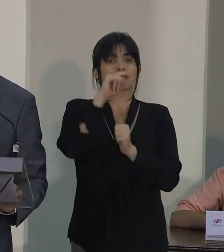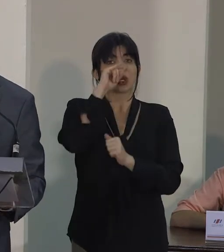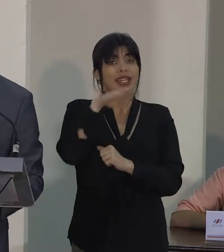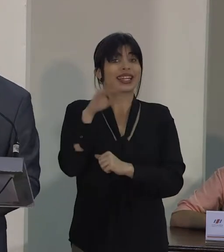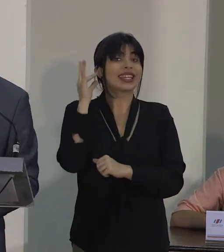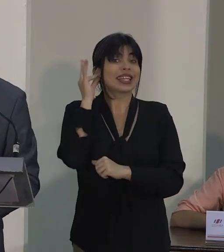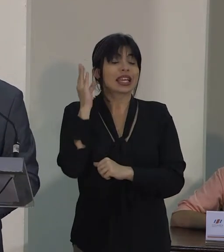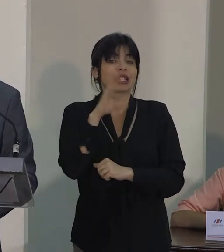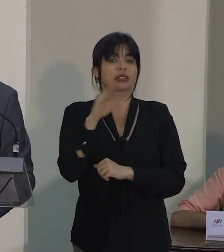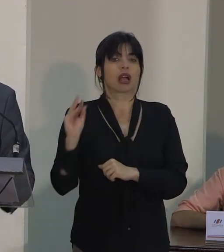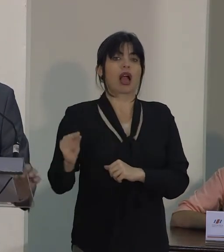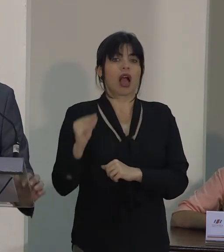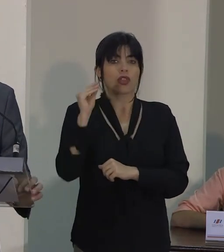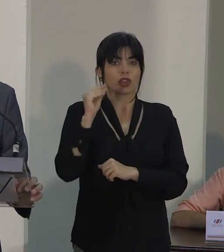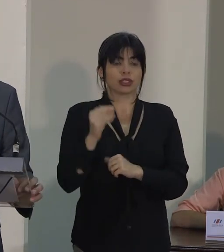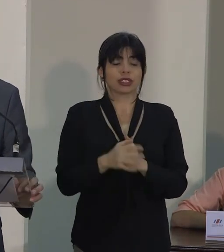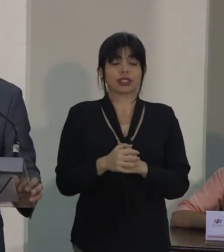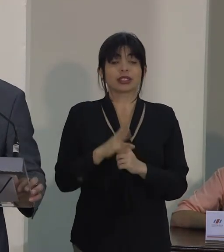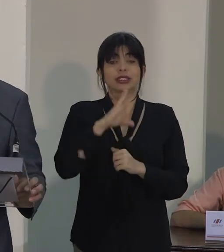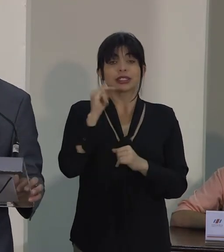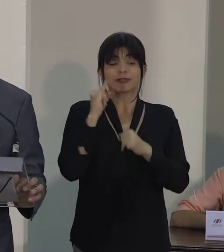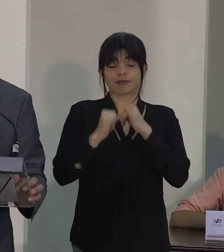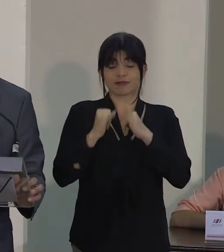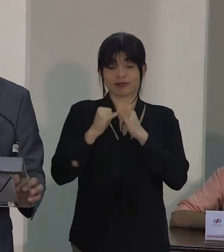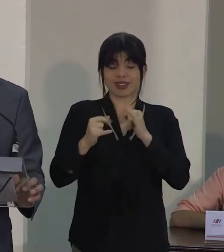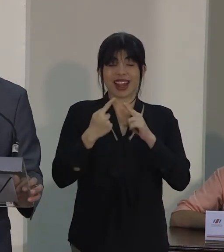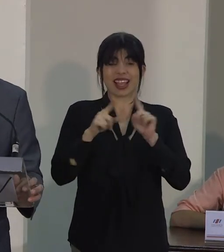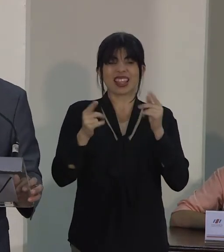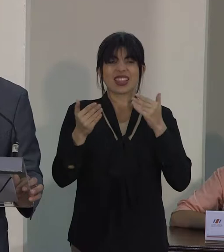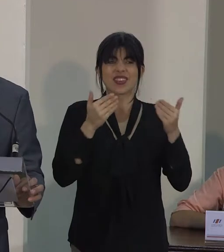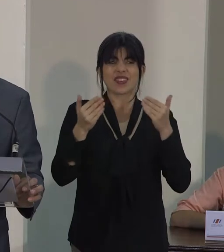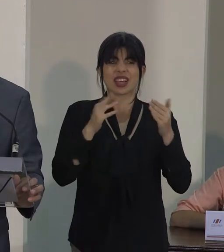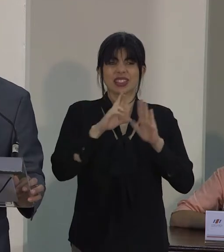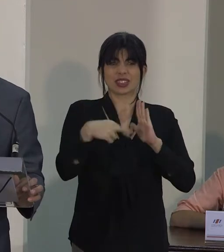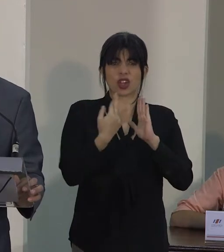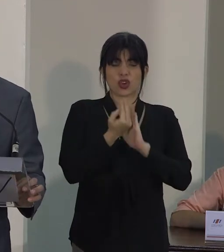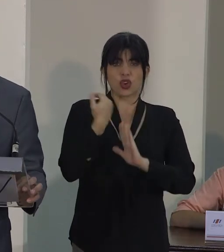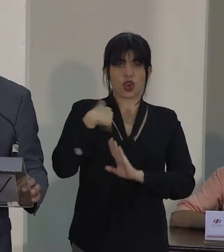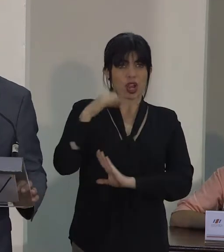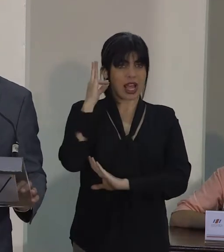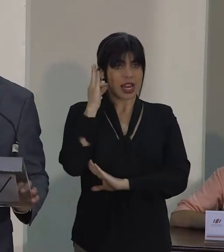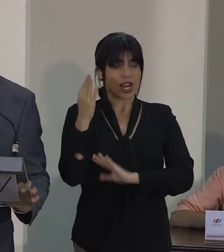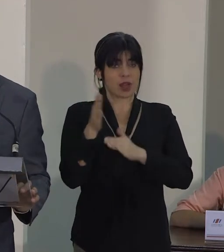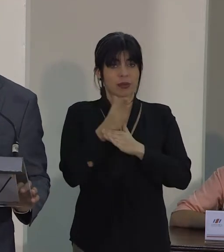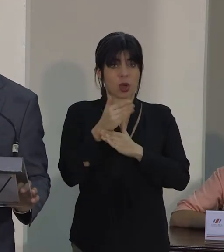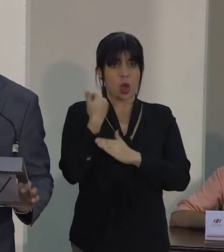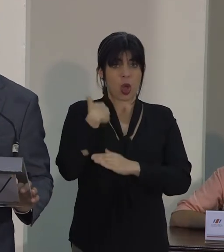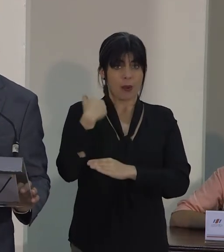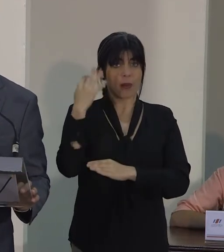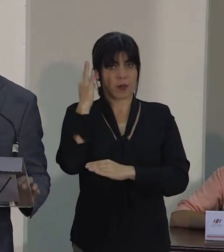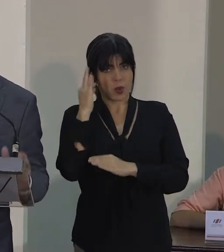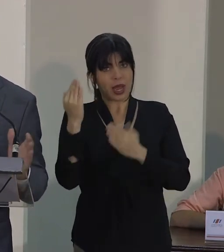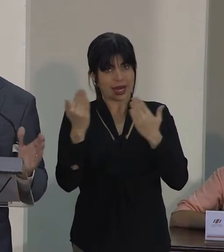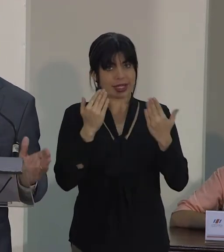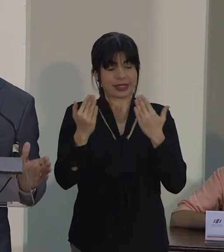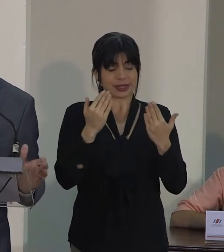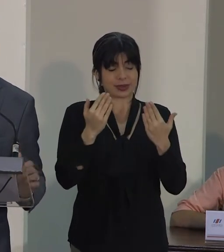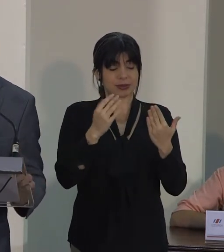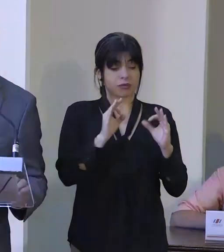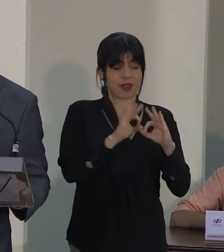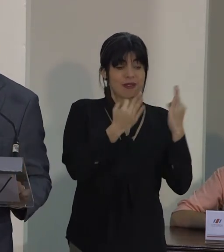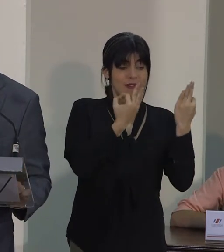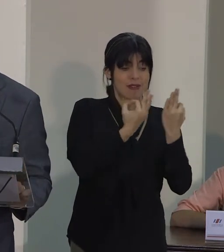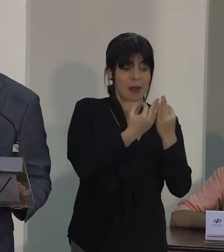niñas y adolescentes. Y finalmente, la diferenciación de los roles de género entre hombres y mujeres, tanto en las